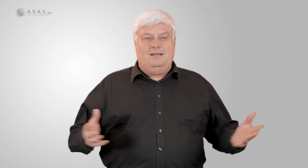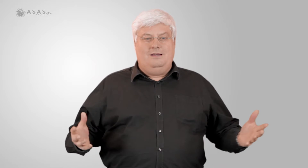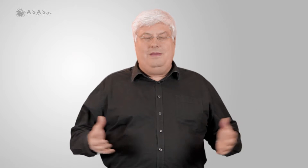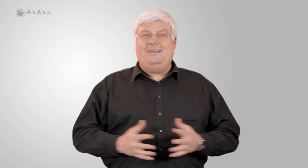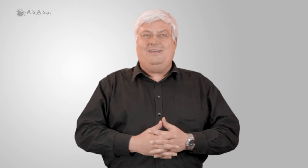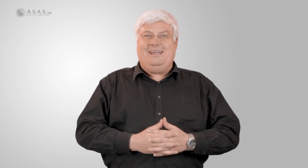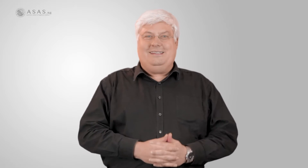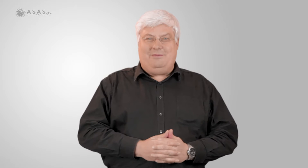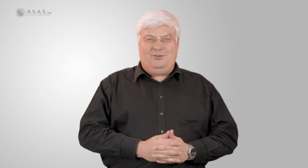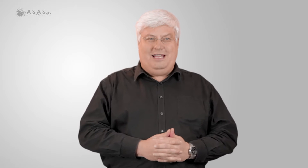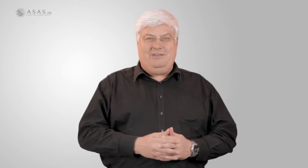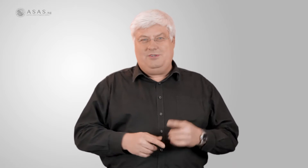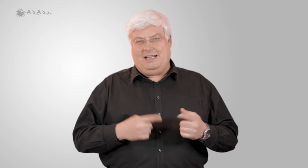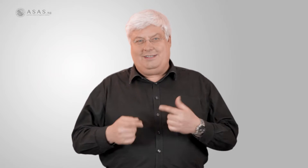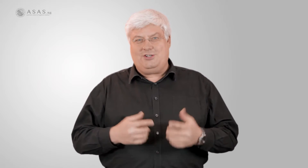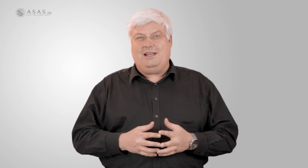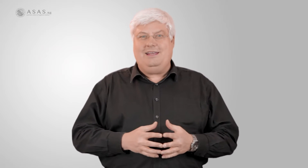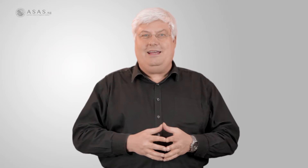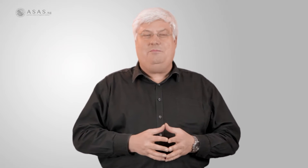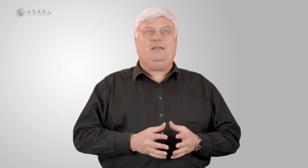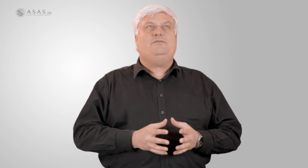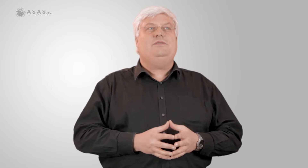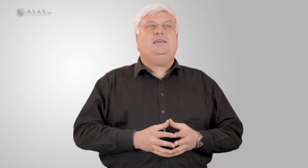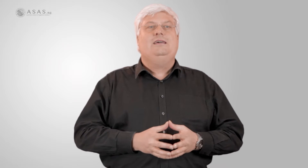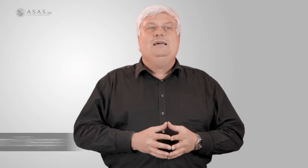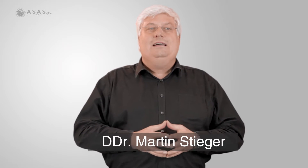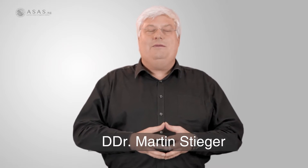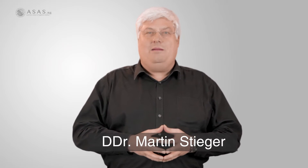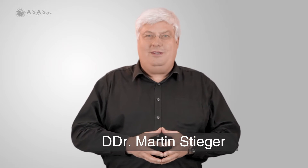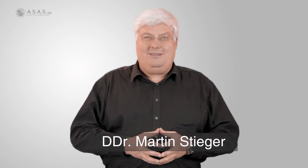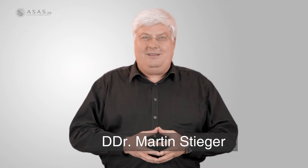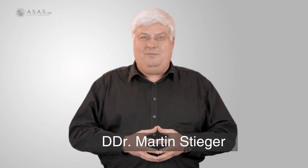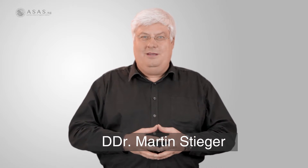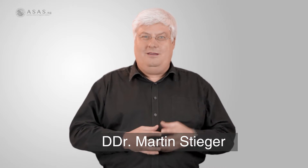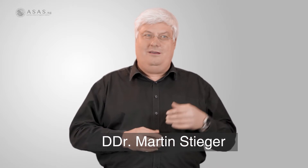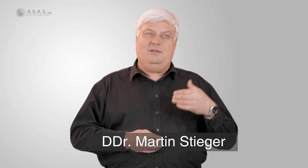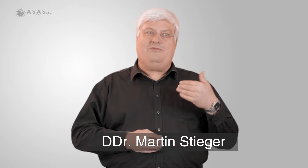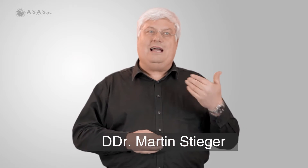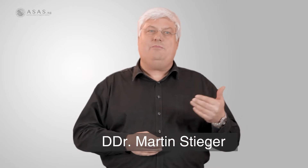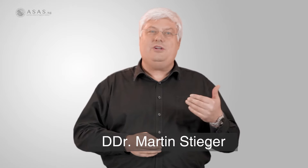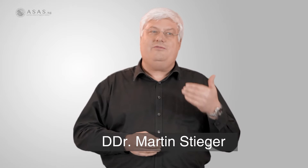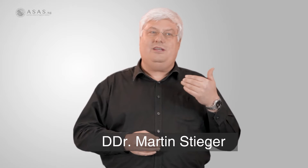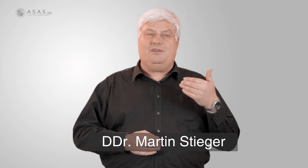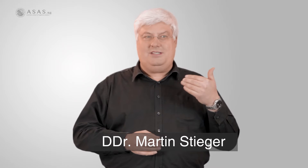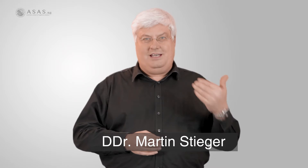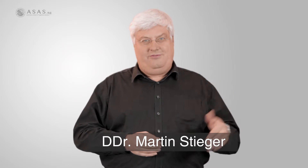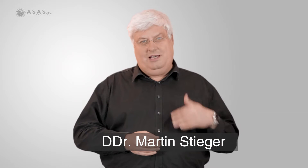Meine sehr geehrten Damen und Herren, wir haben uns an anderer Stelle in einem Begriffs-Wiki einmal mit der Frage beschäftigt, was ist eine Firma,